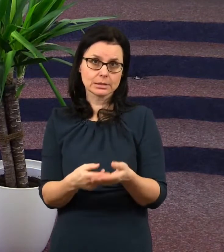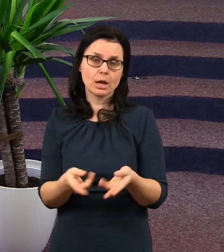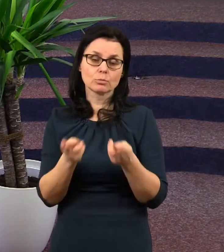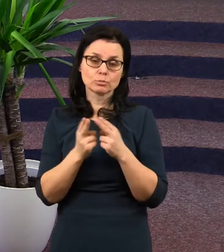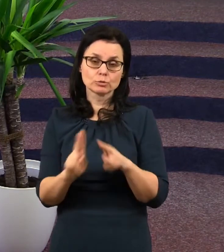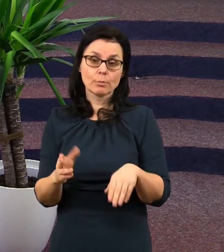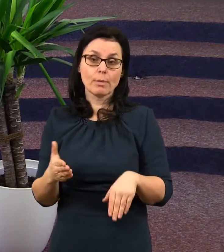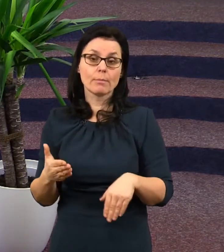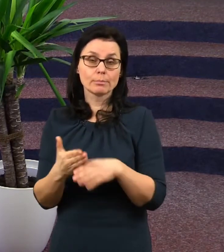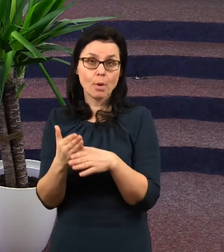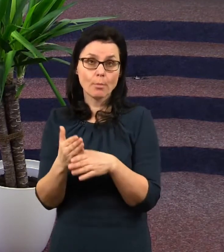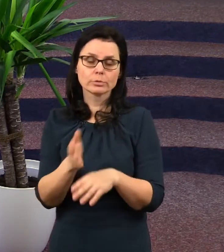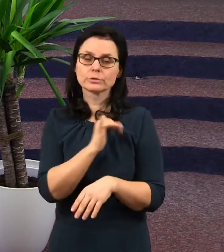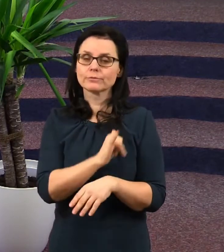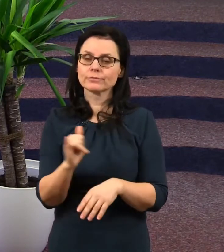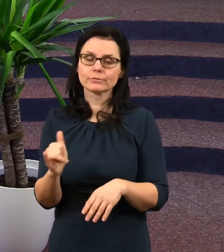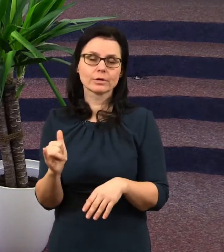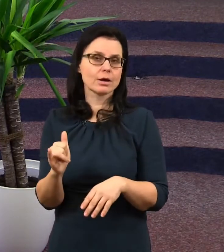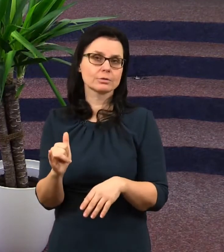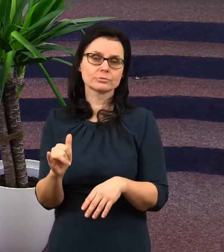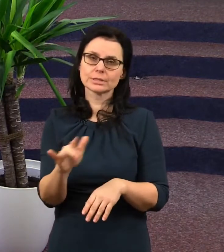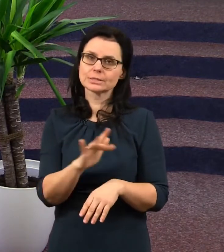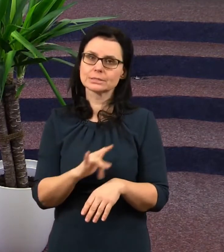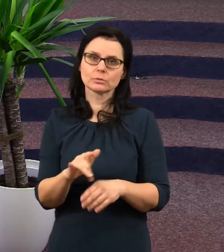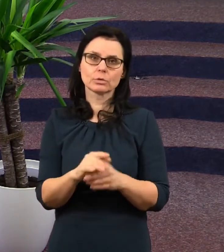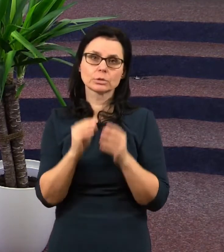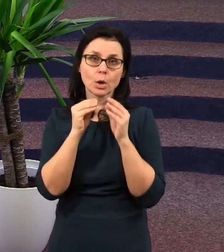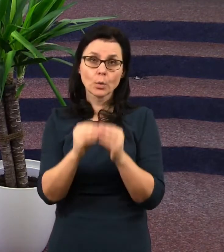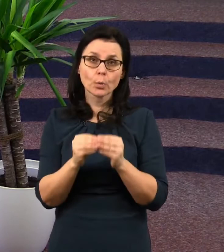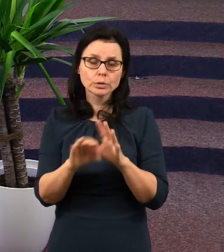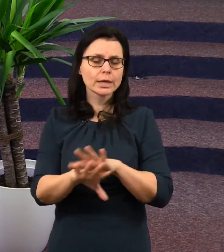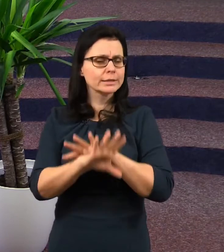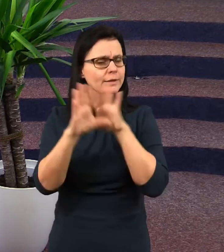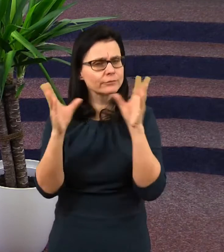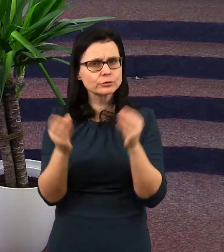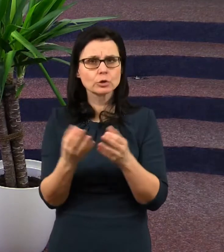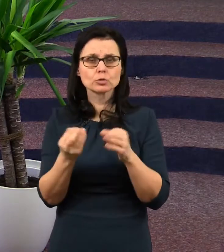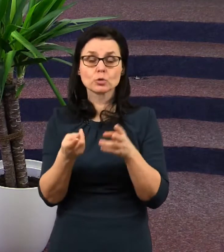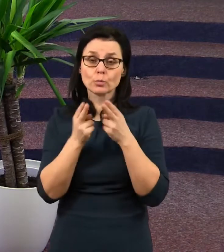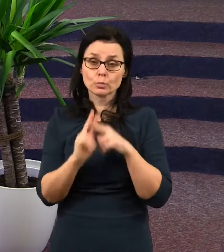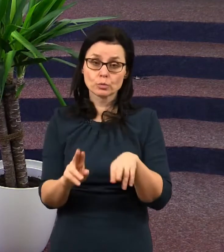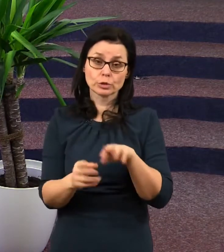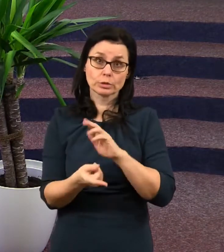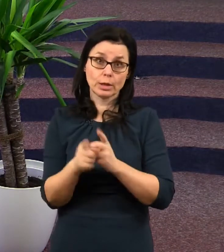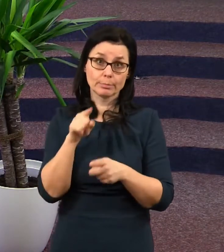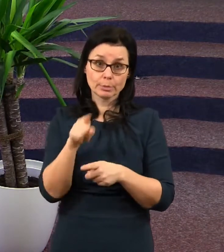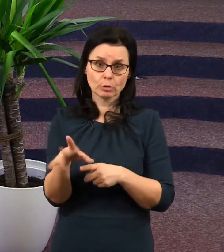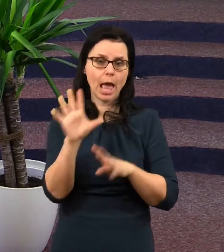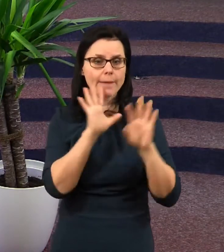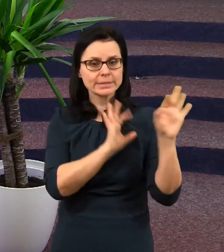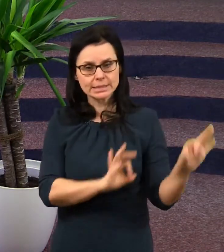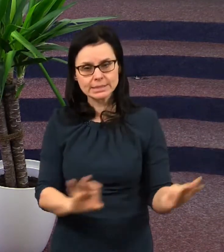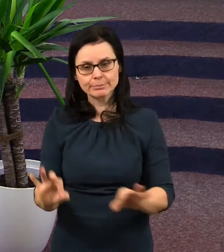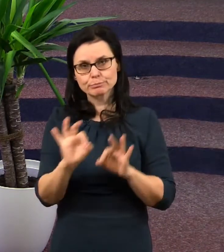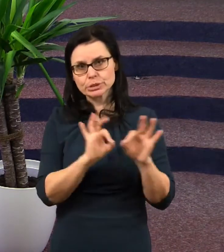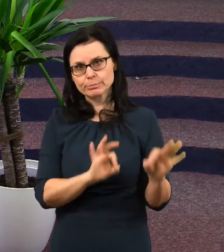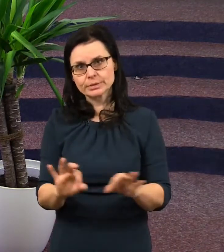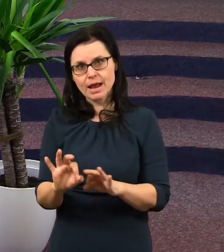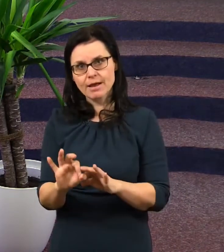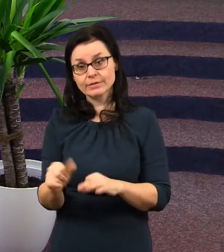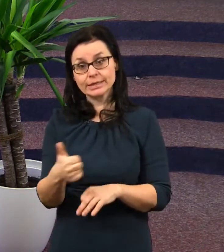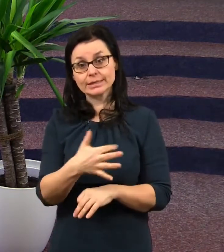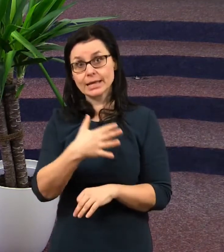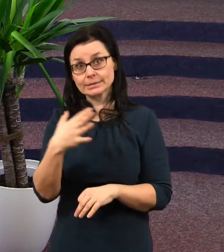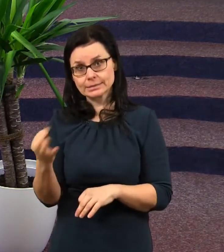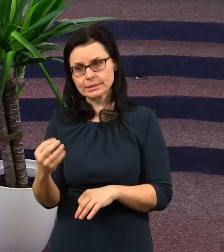pomoct. V každém případě udělejte všechno, co můžete, proto, abyste byli připraveni na dny,